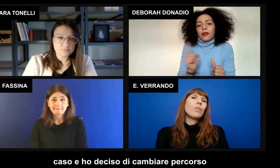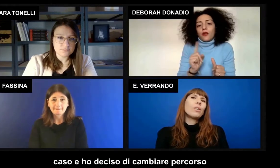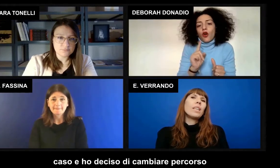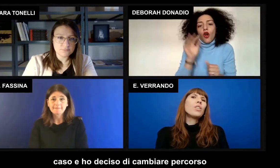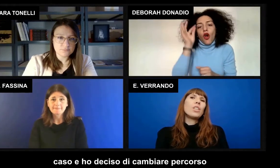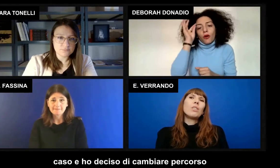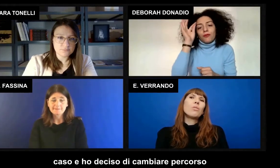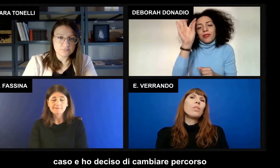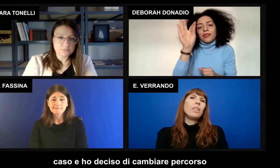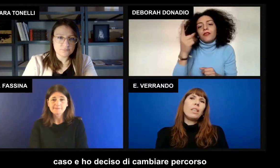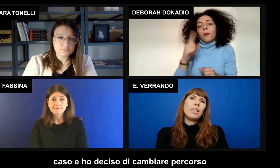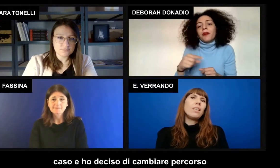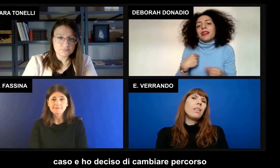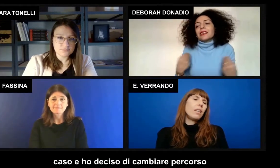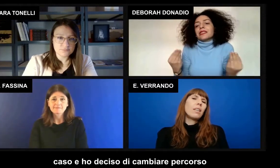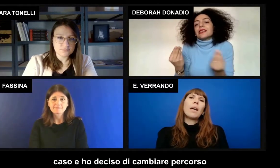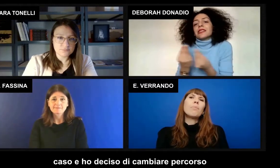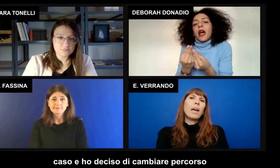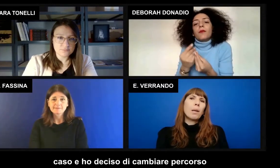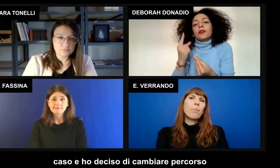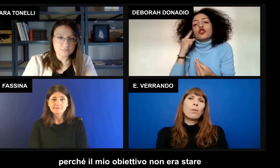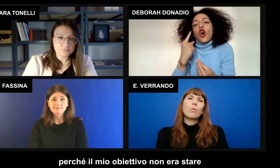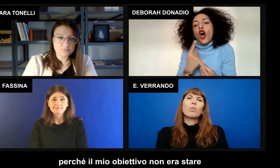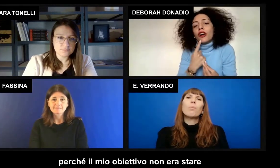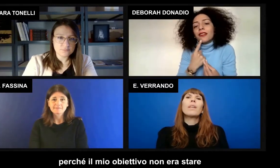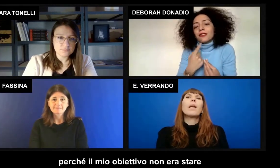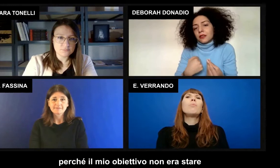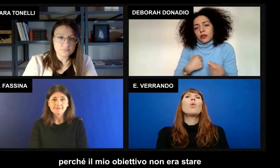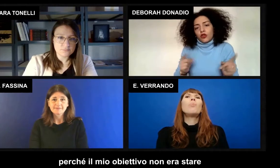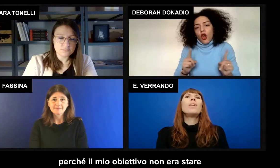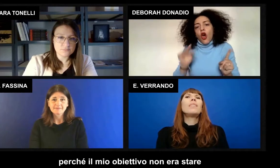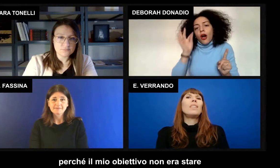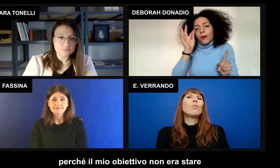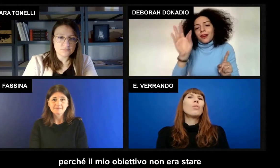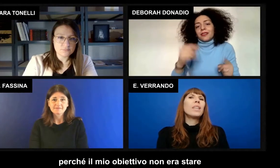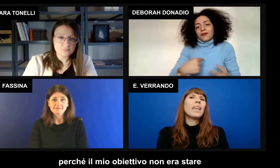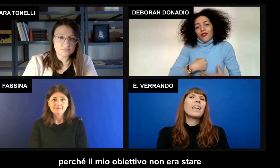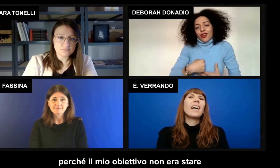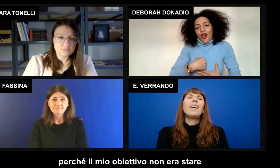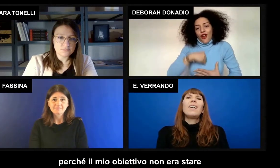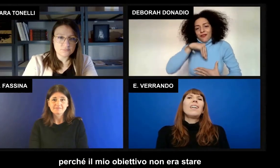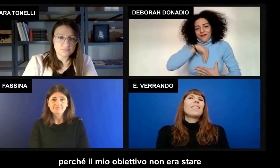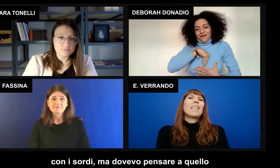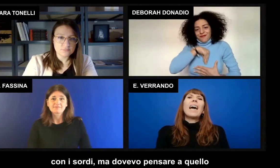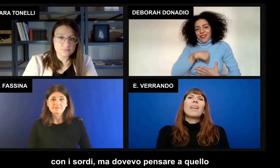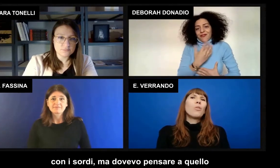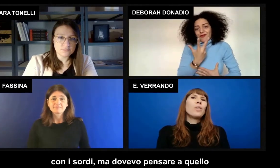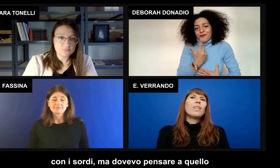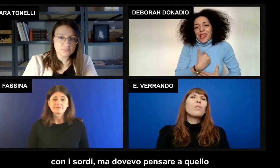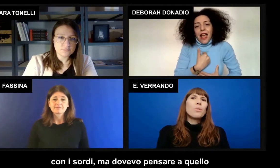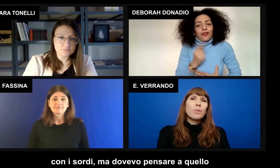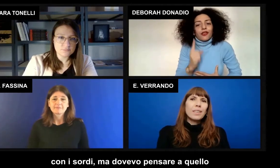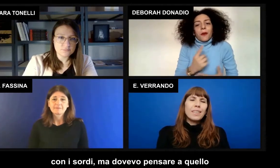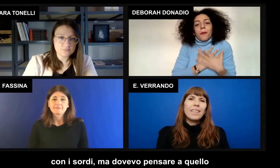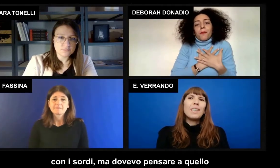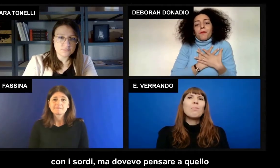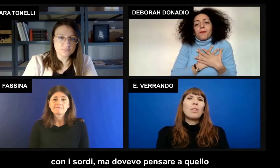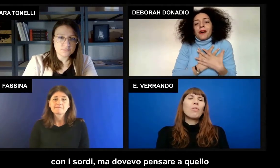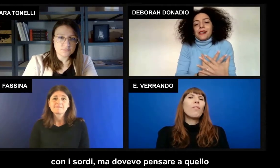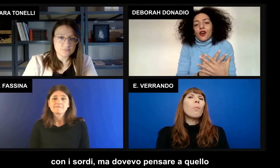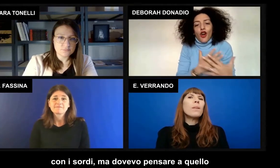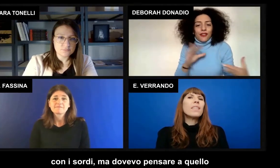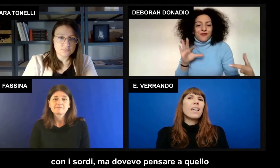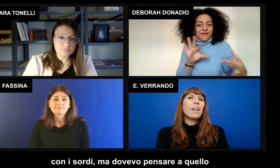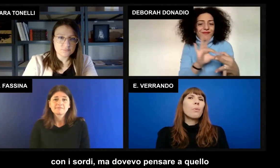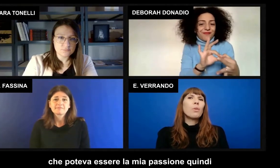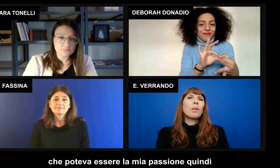e ho deciso di cambiare percorso perché il mio obiettivo non era stare con i sordi ma